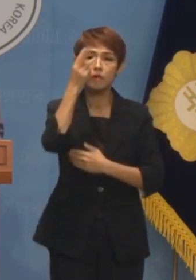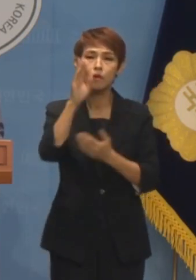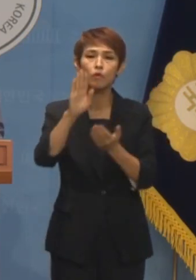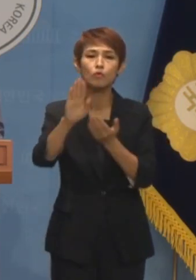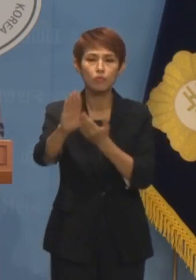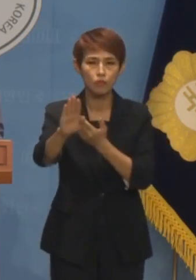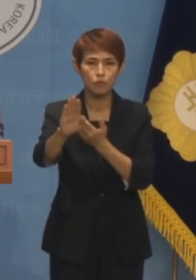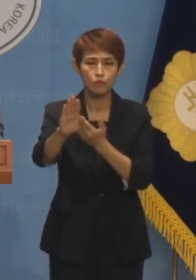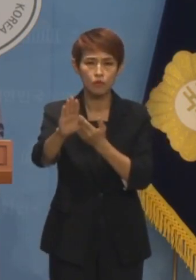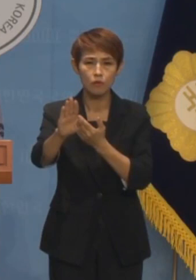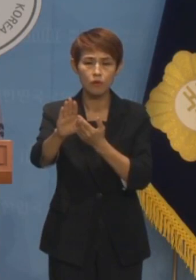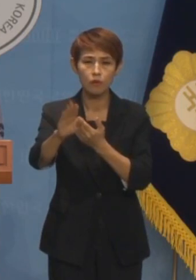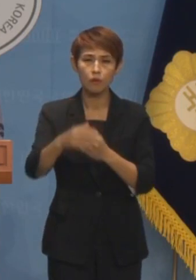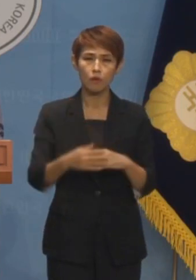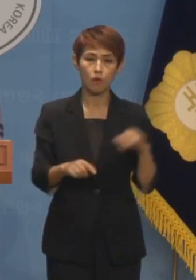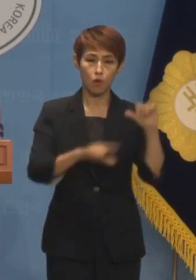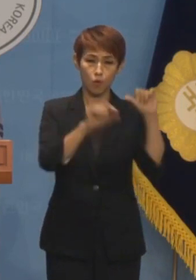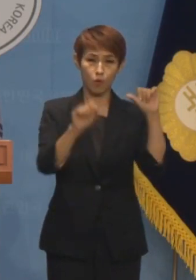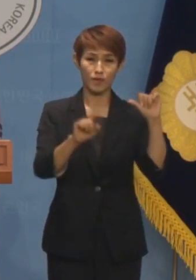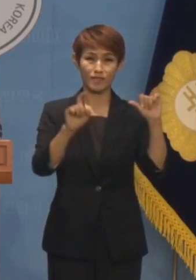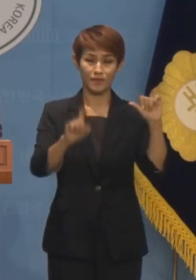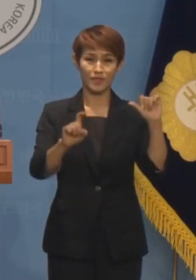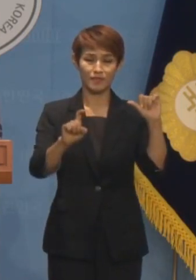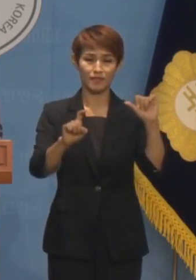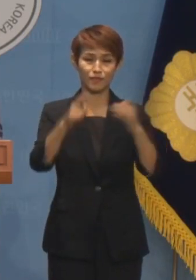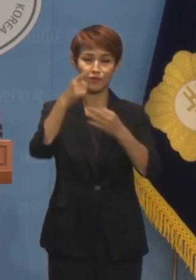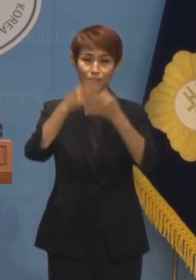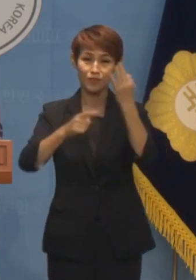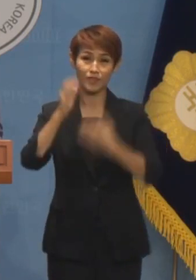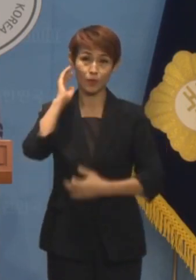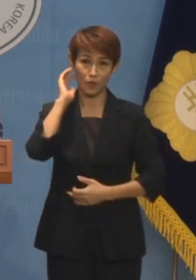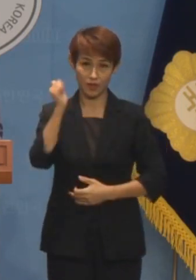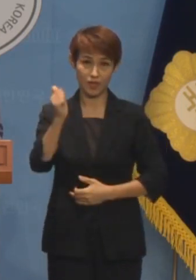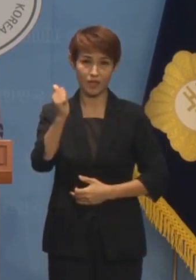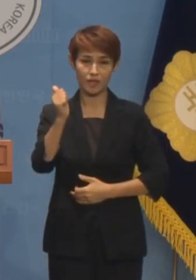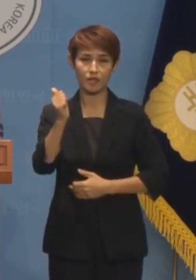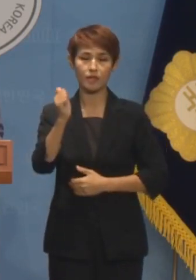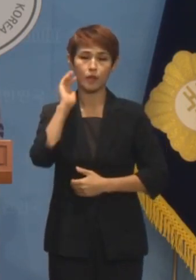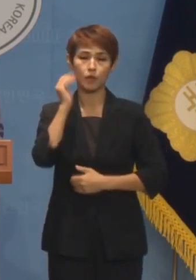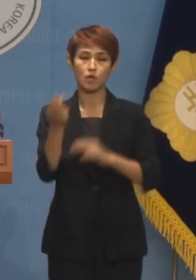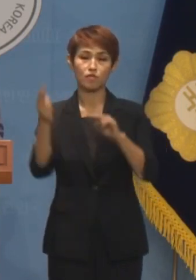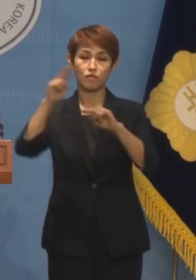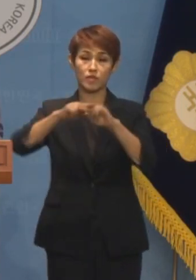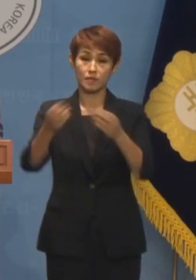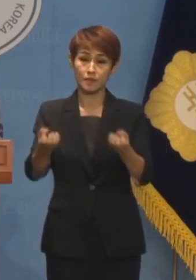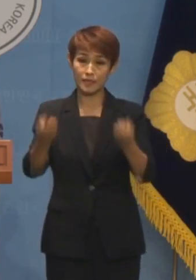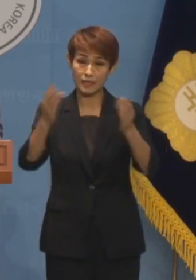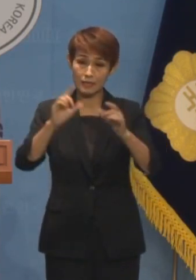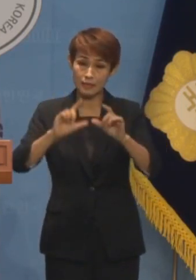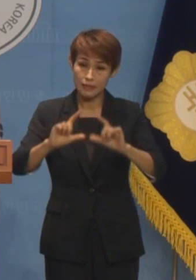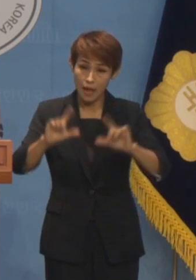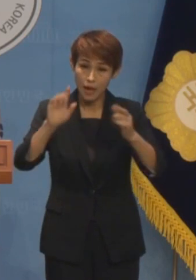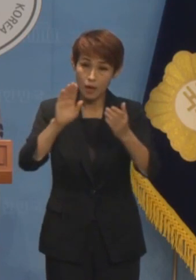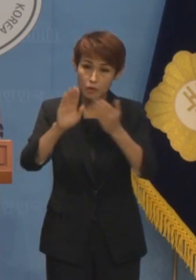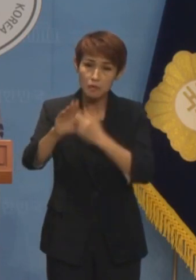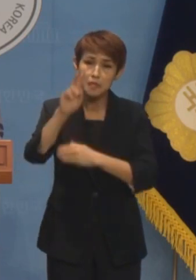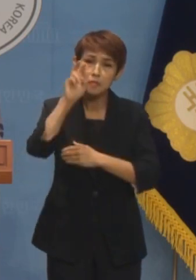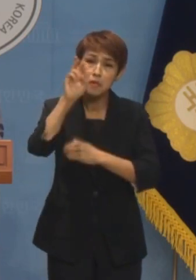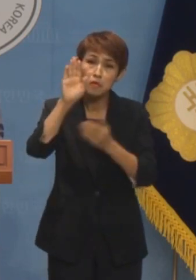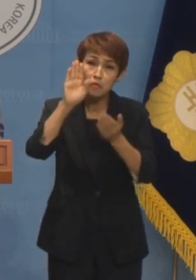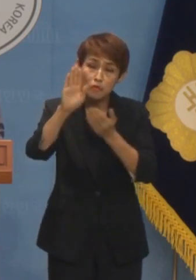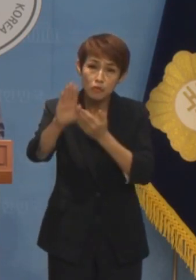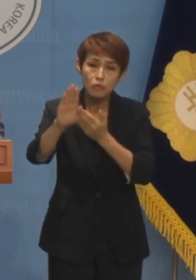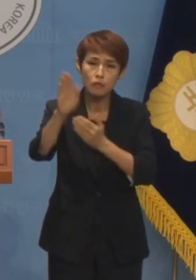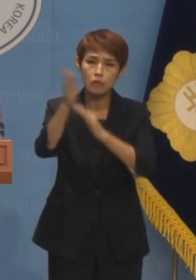5월 10일 윤석열 대통령이 공식 취임식을 가진 지 겨우 20일 뒤였습니다.